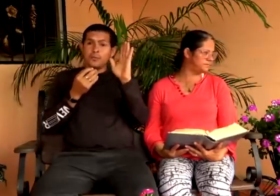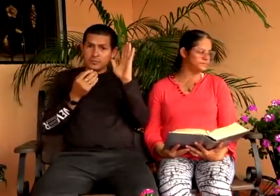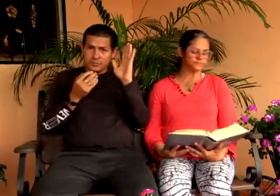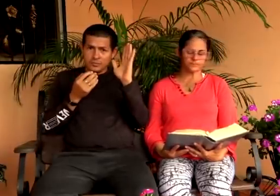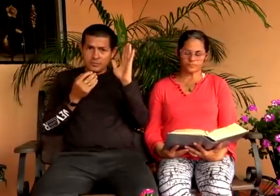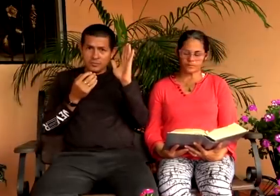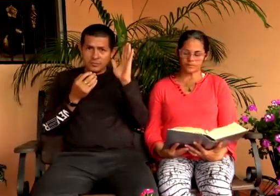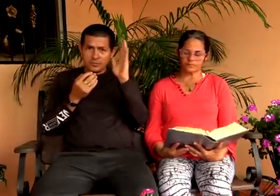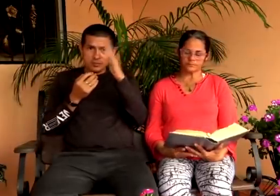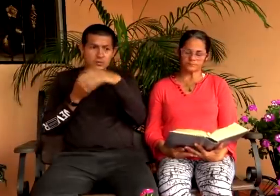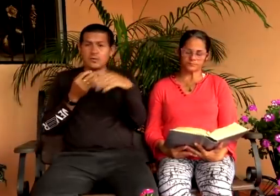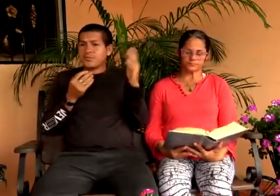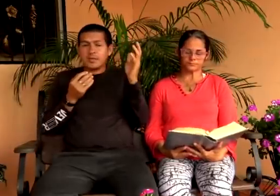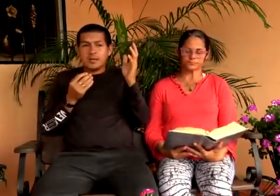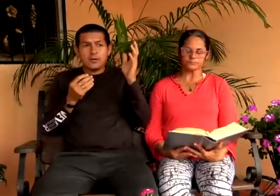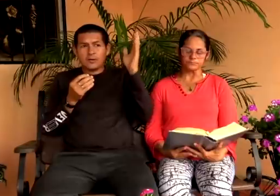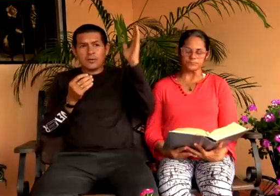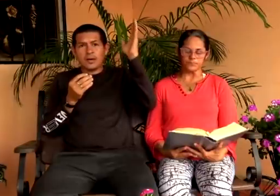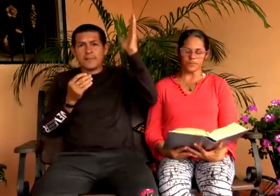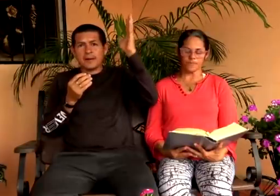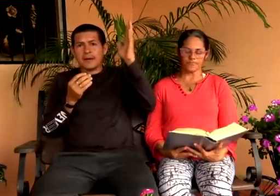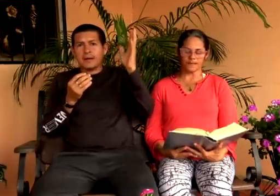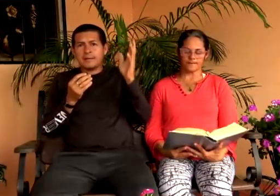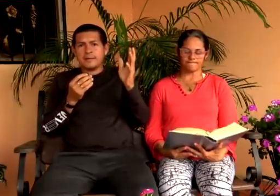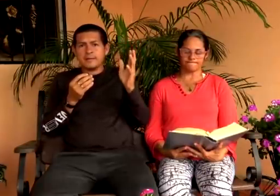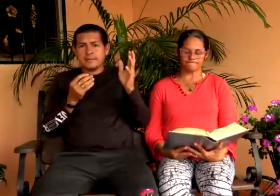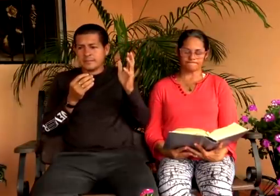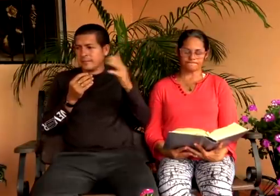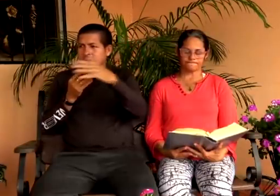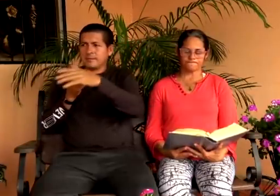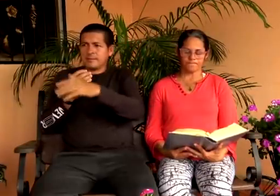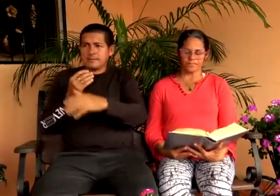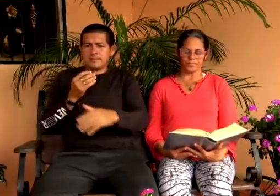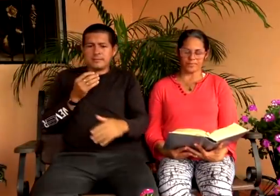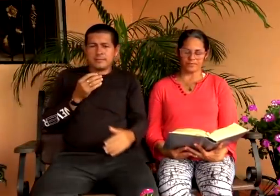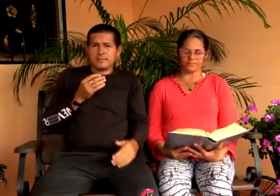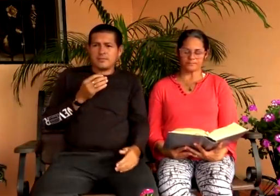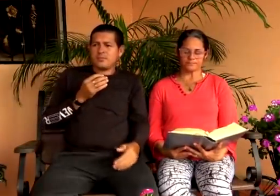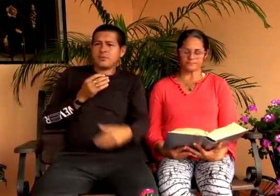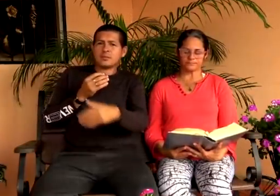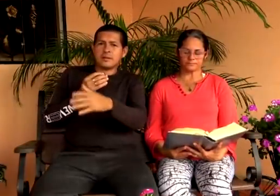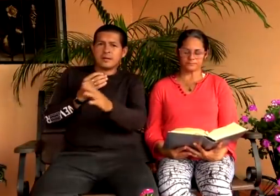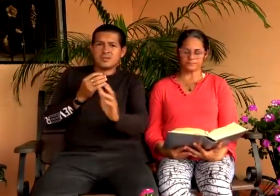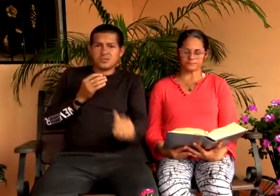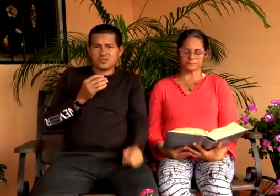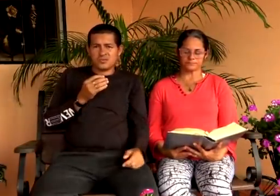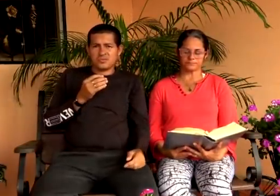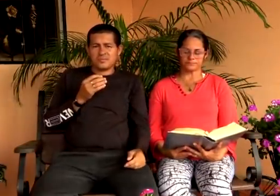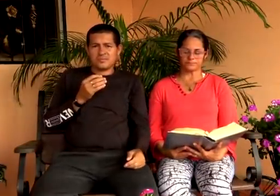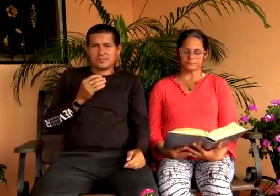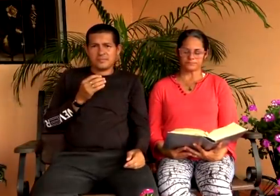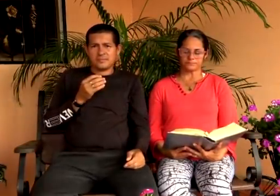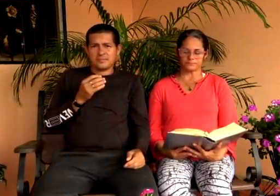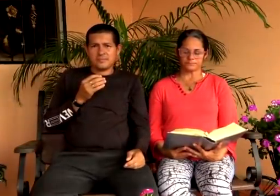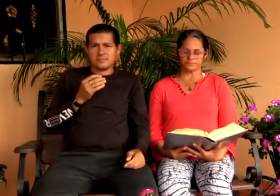ellos, con ser hijos de Abraham, no importaba Jesús.